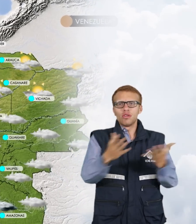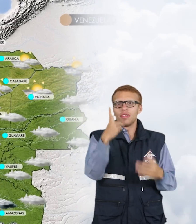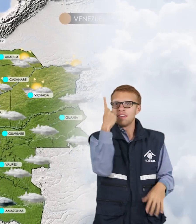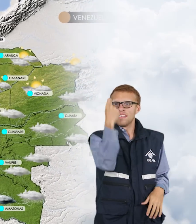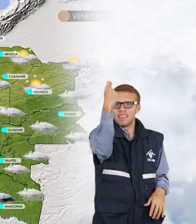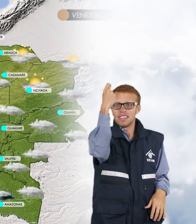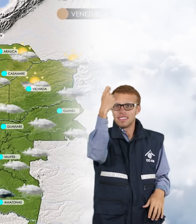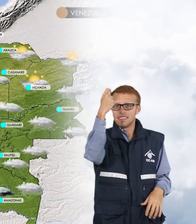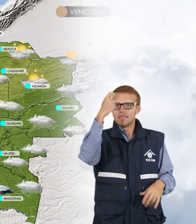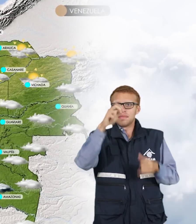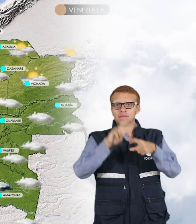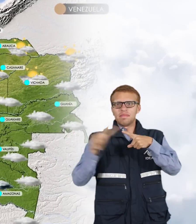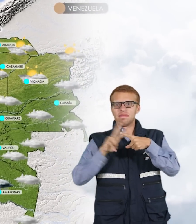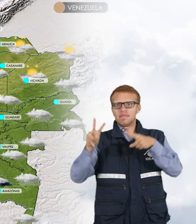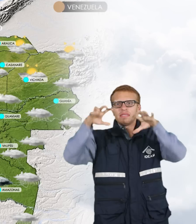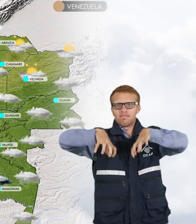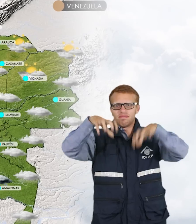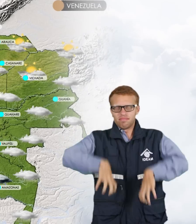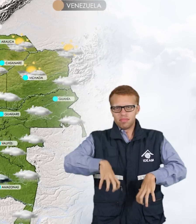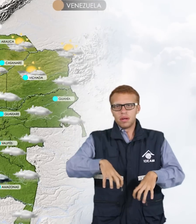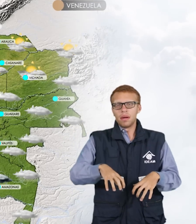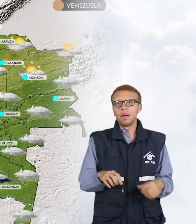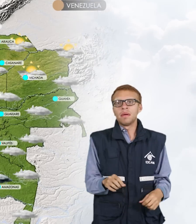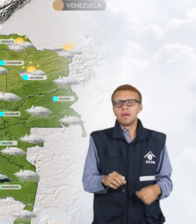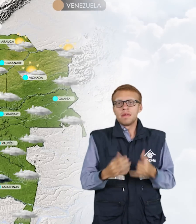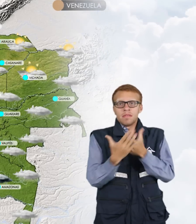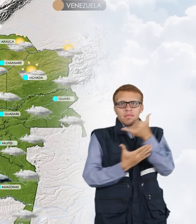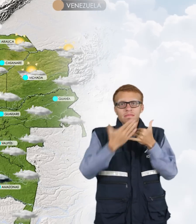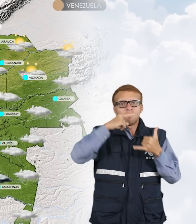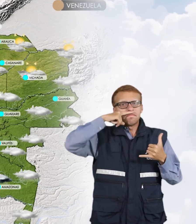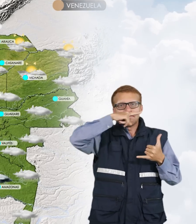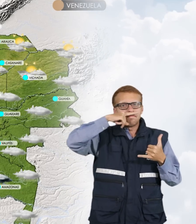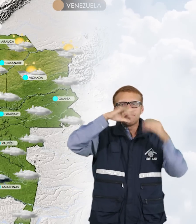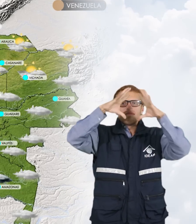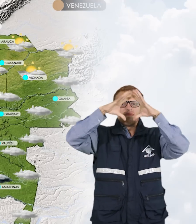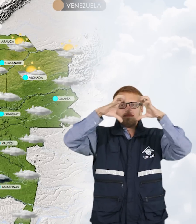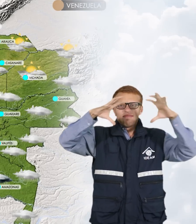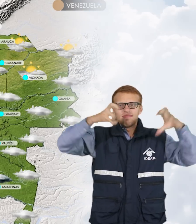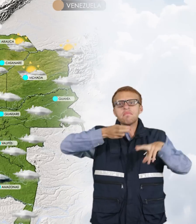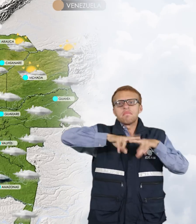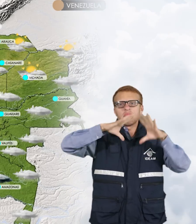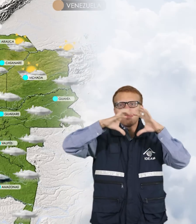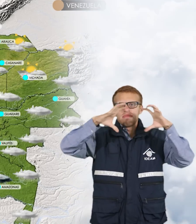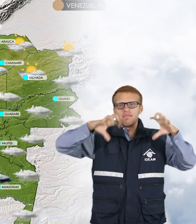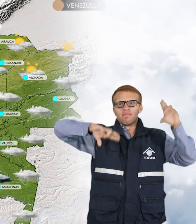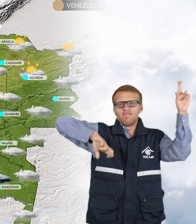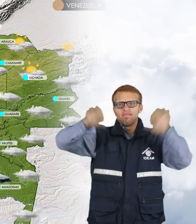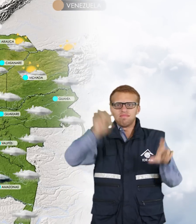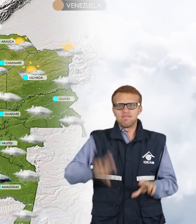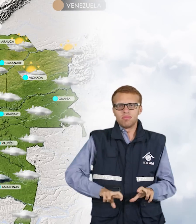lloviznas hacia el pie de monte. La Amazonía mayor nubosidad con algunas lluvias en algunos casos con tormentas eléctricas